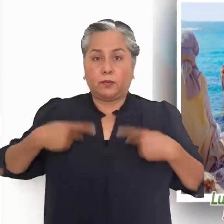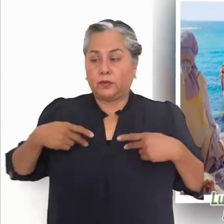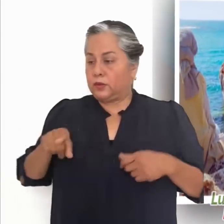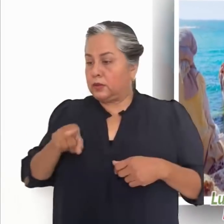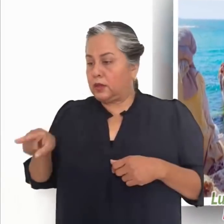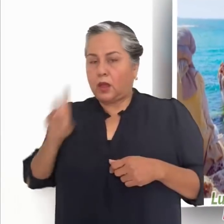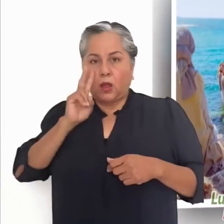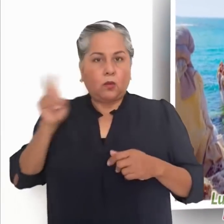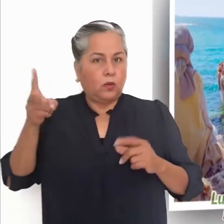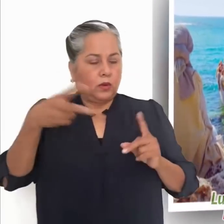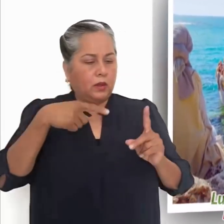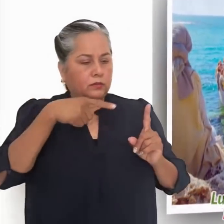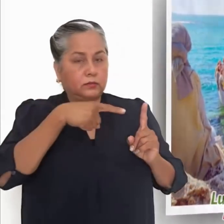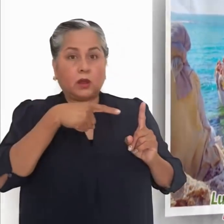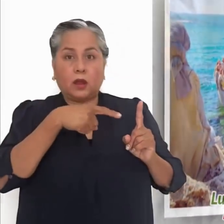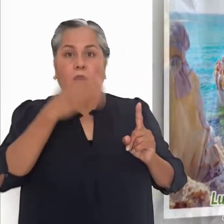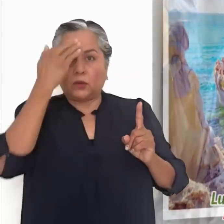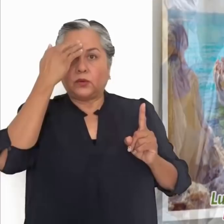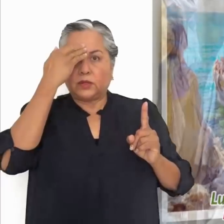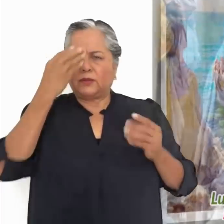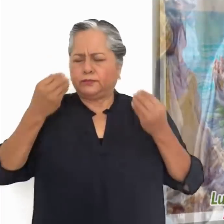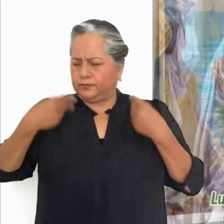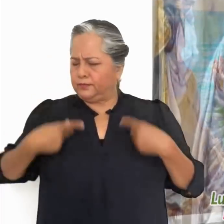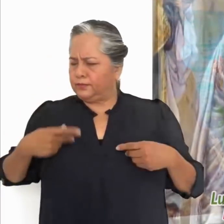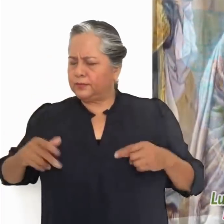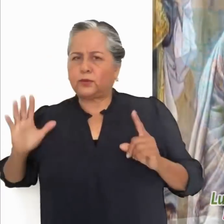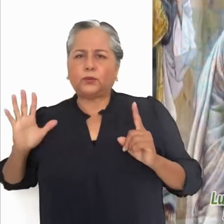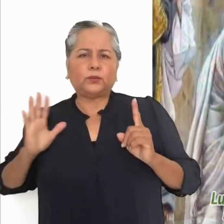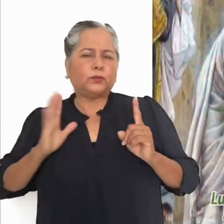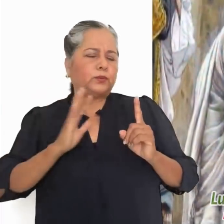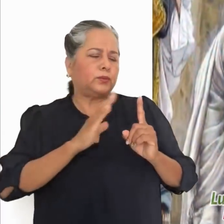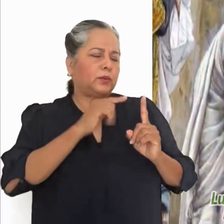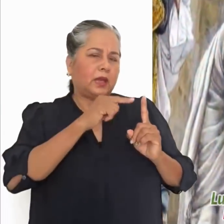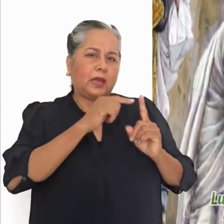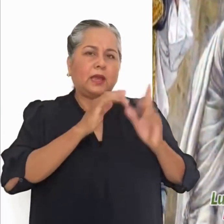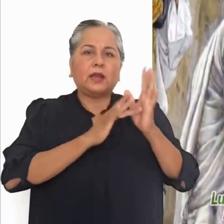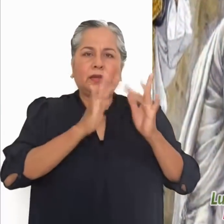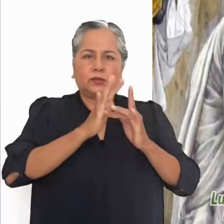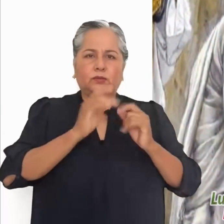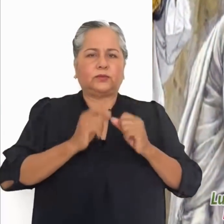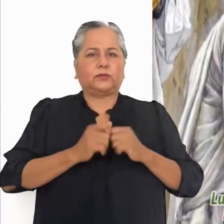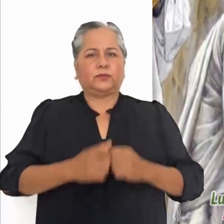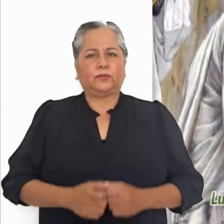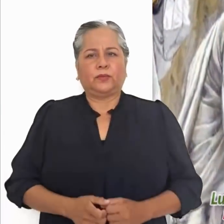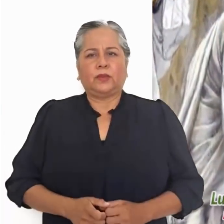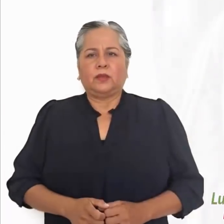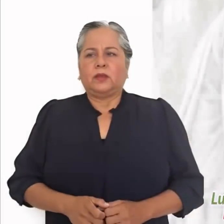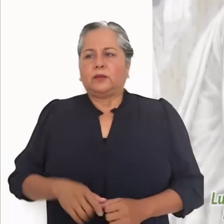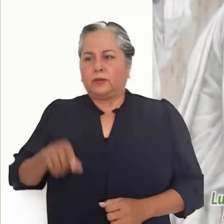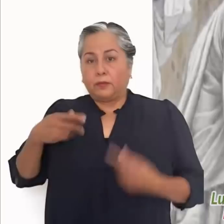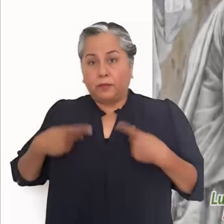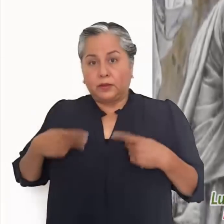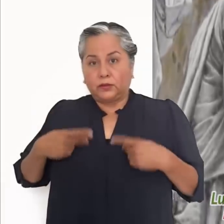reconoció, y de toda aquella región acudían a él, a cualquier parte donde sabían que se